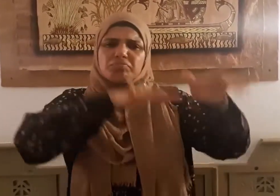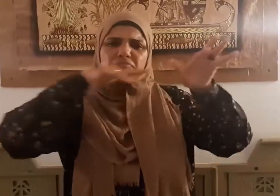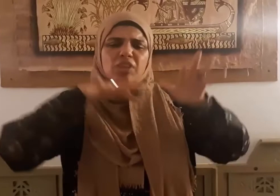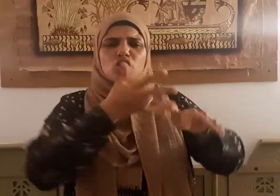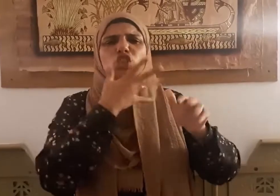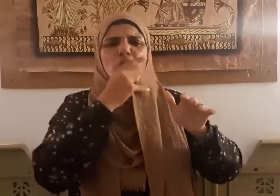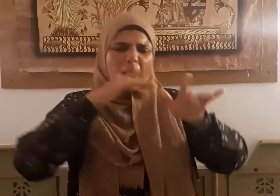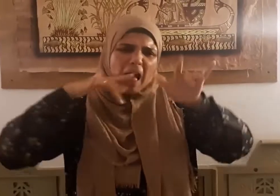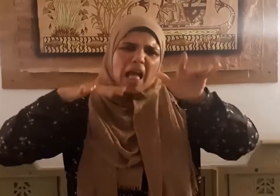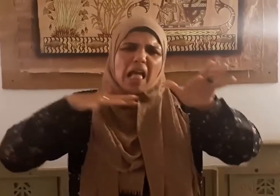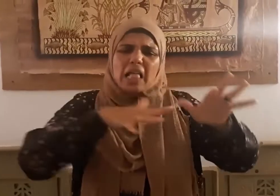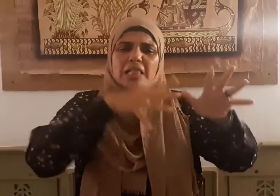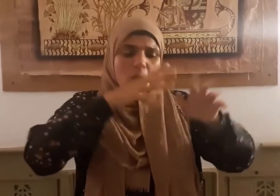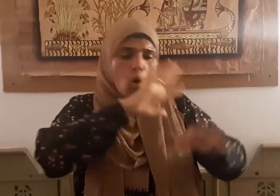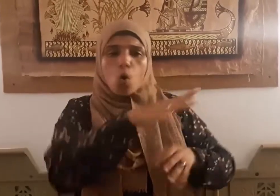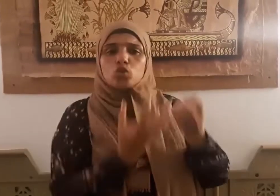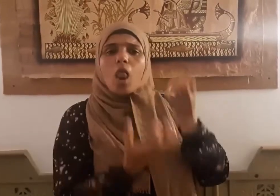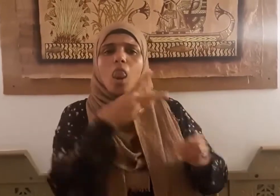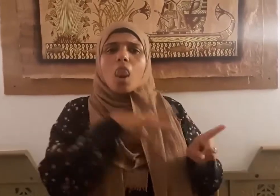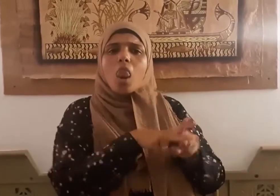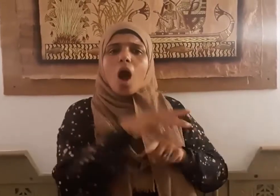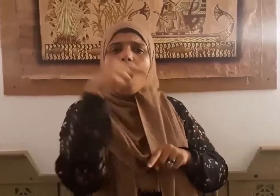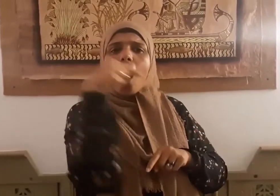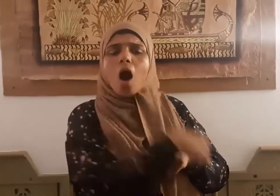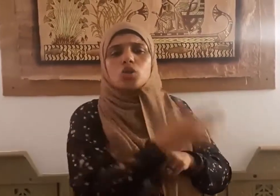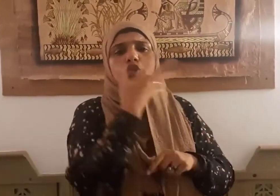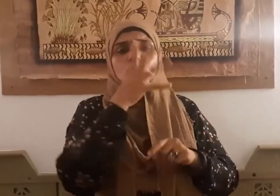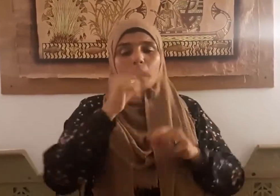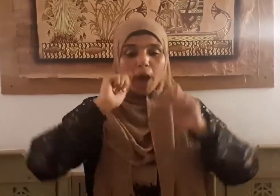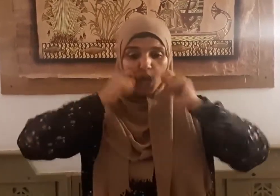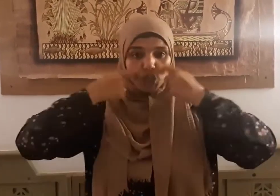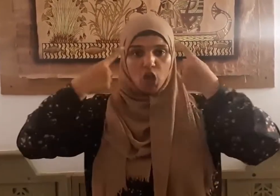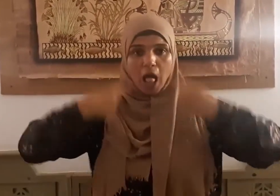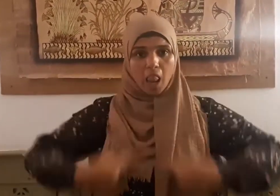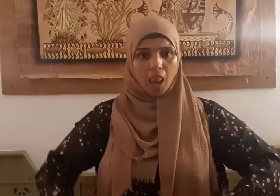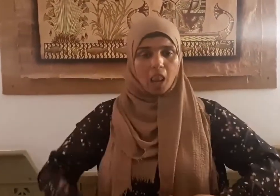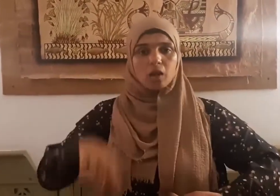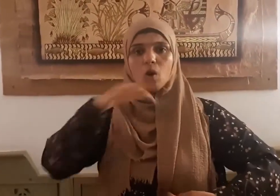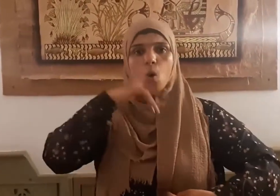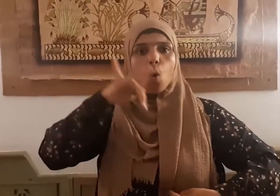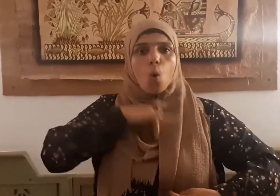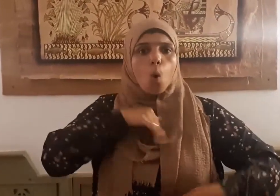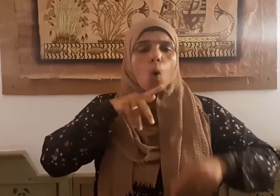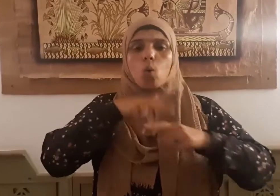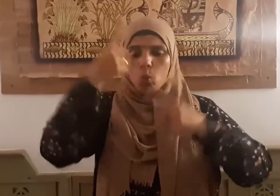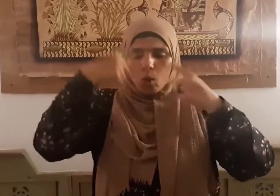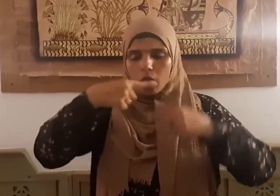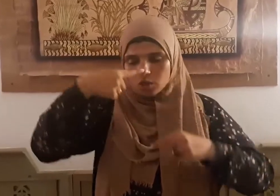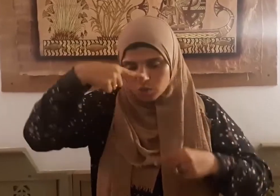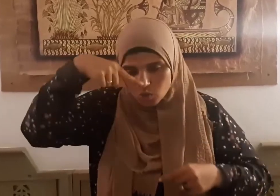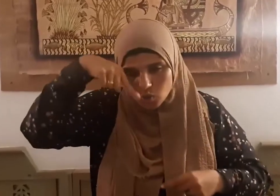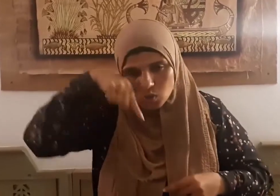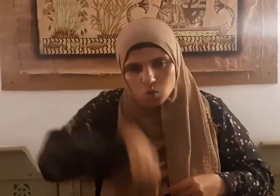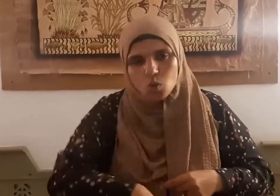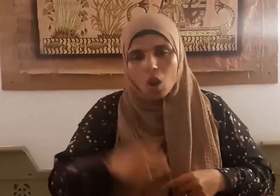أمثال الذر في صور الرجال يغشاهم الذل من كل مكان